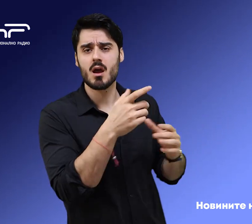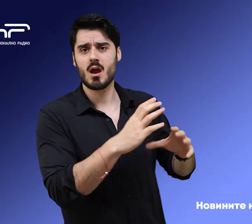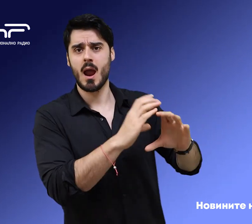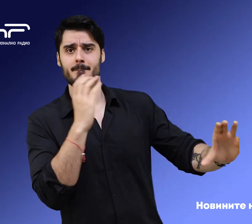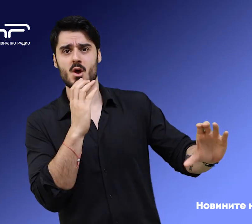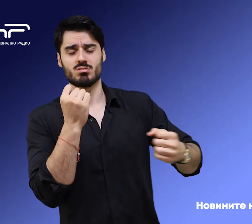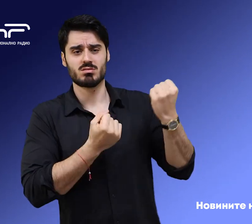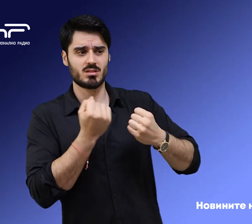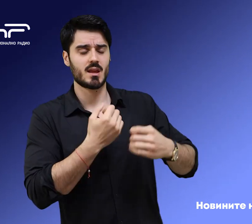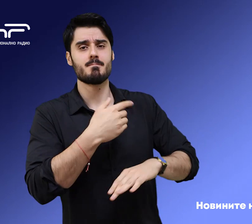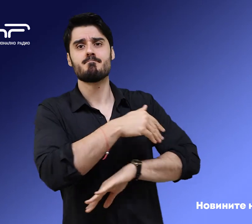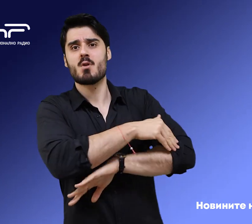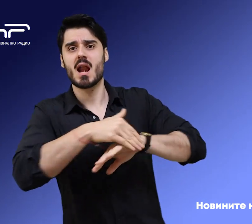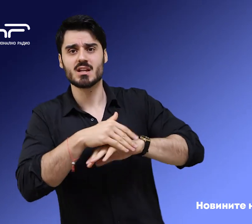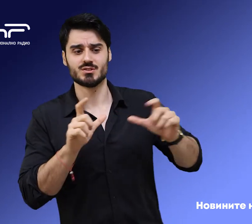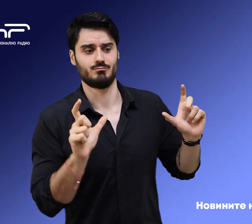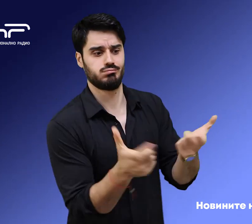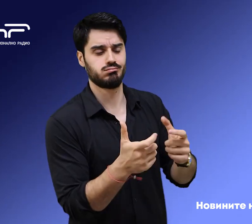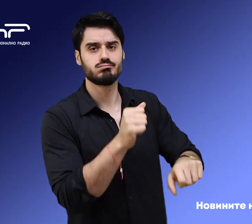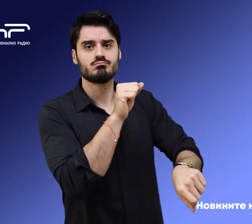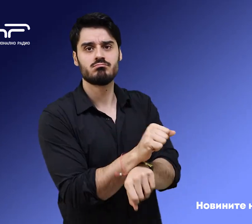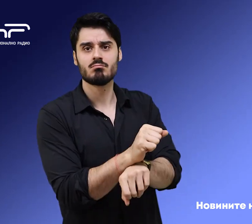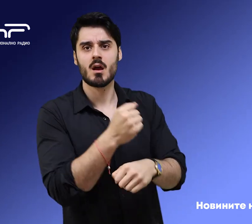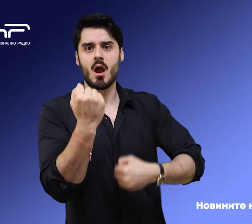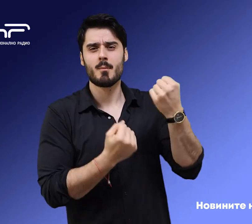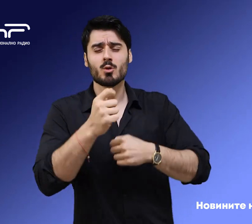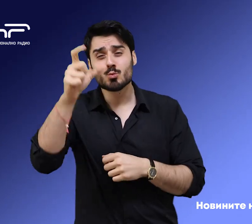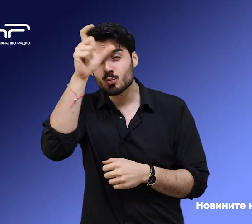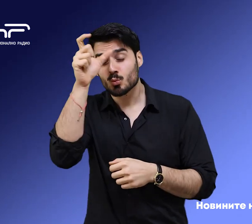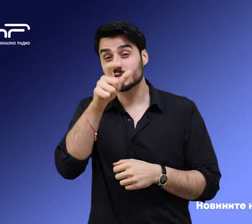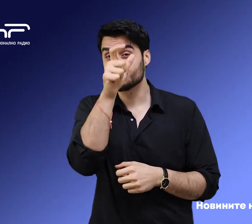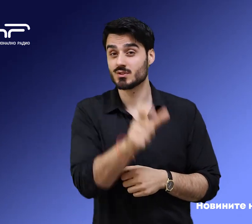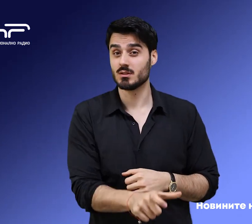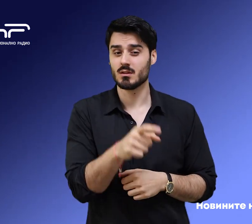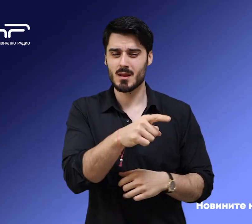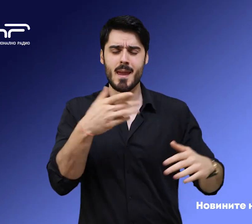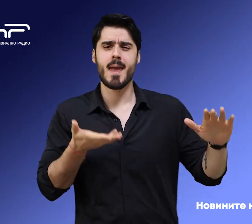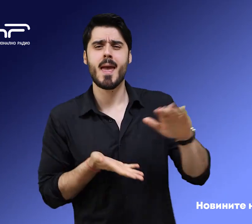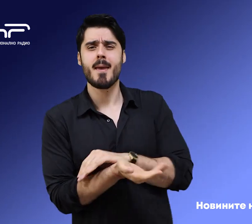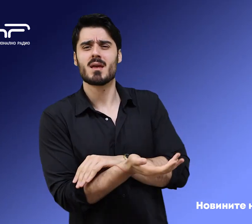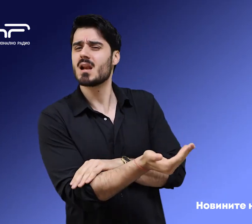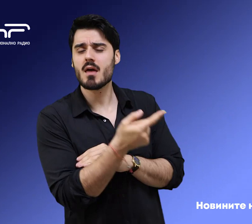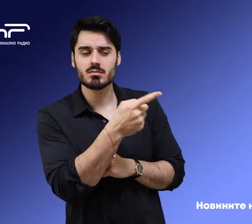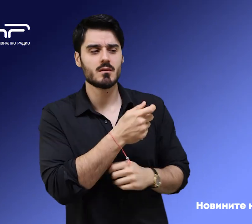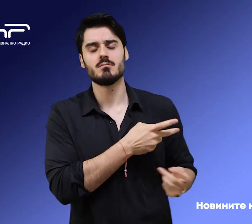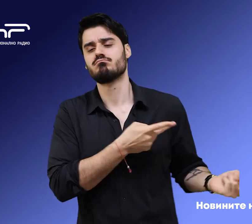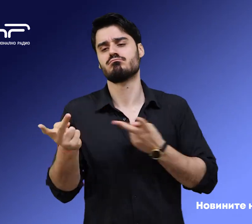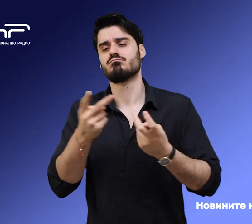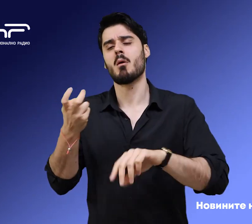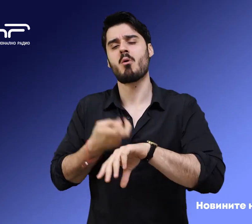акция на граничната полиция. Задържан е шофьорът на камиона, който е турски гражданин. Част от мигрантите са откарани в болници в София, тъй като са